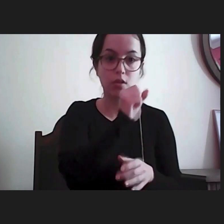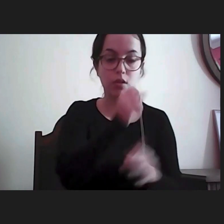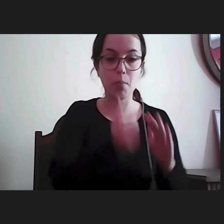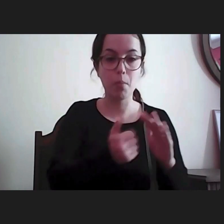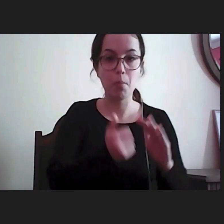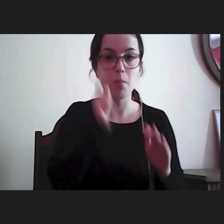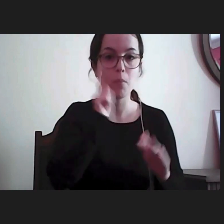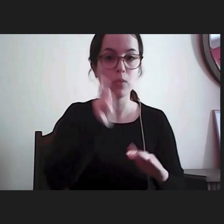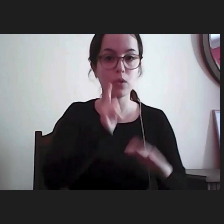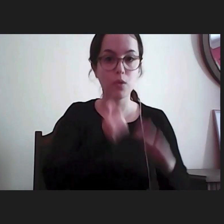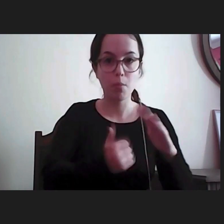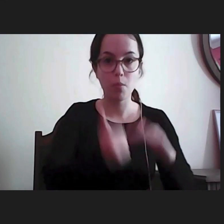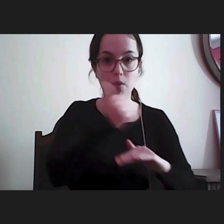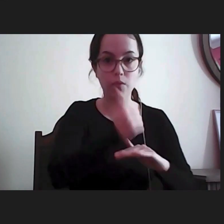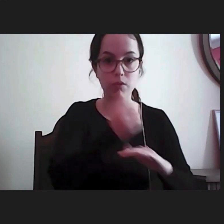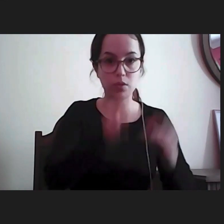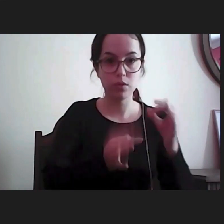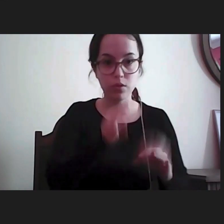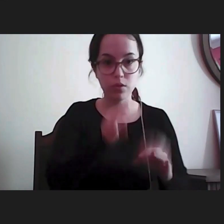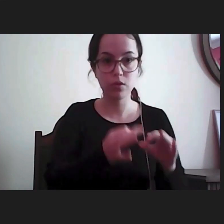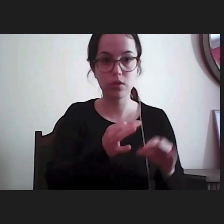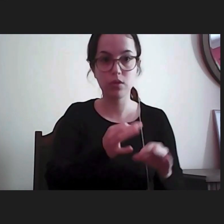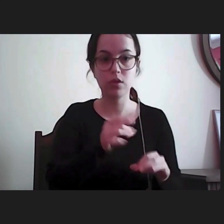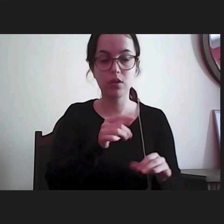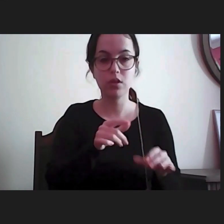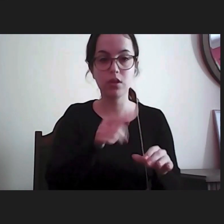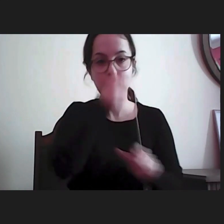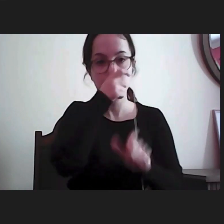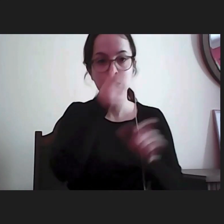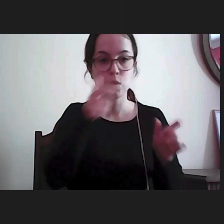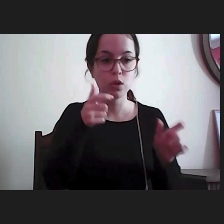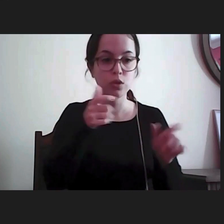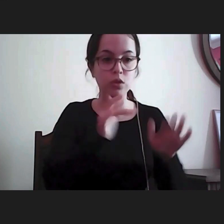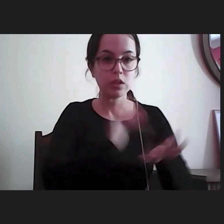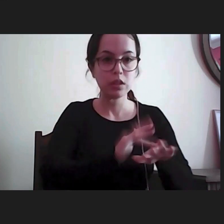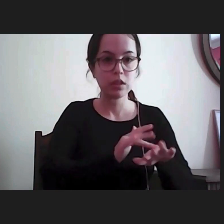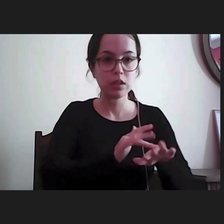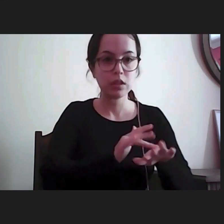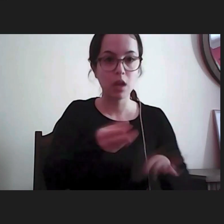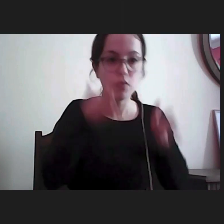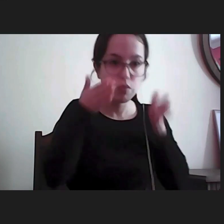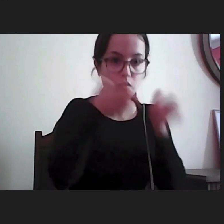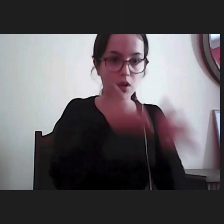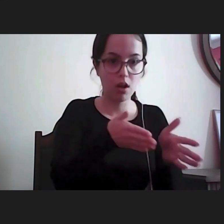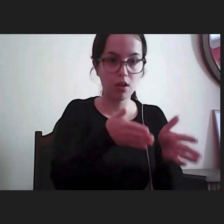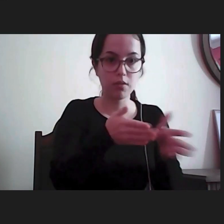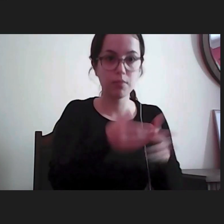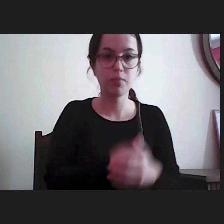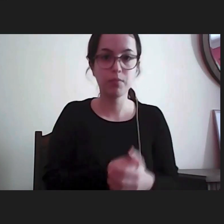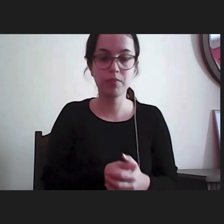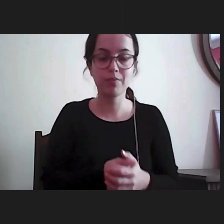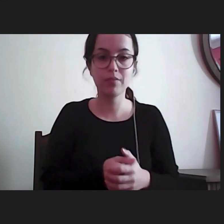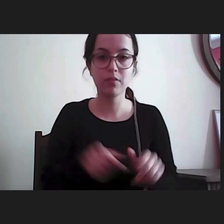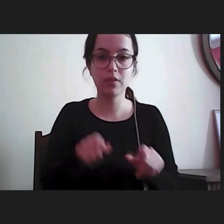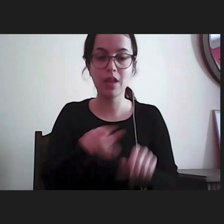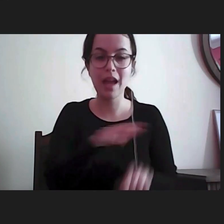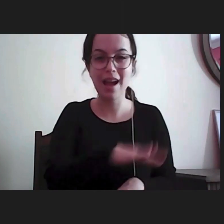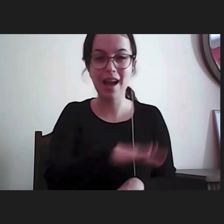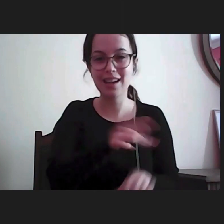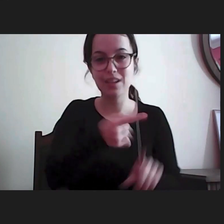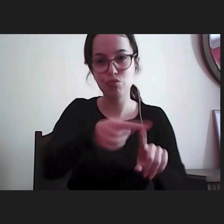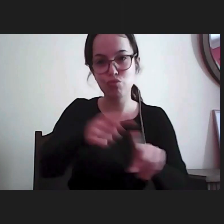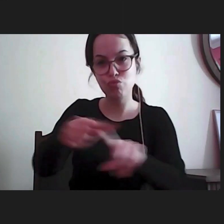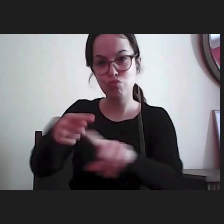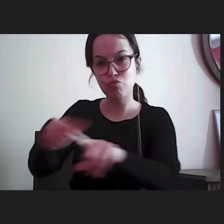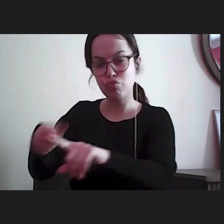atenção às pessoas em situação de maior vulnerabilidade. E esta maior vulnerabilidade passa por áreas muito diferentes.